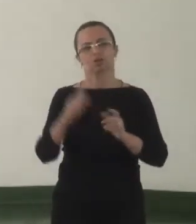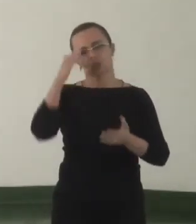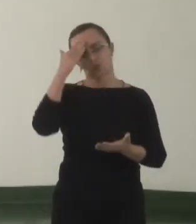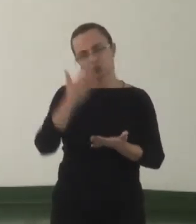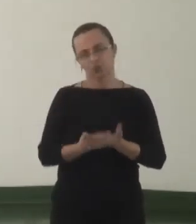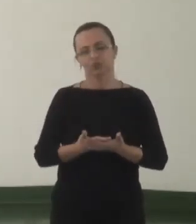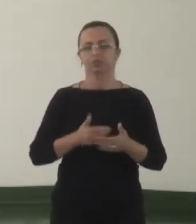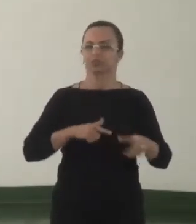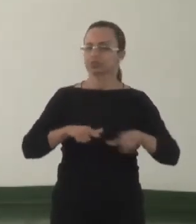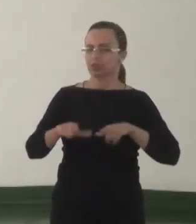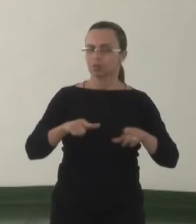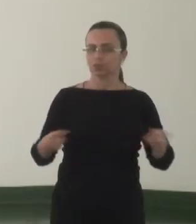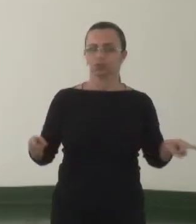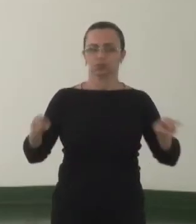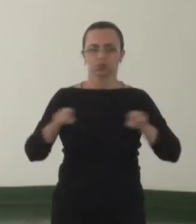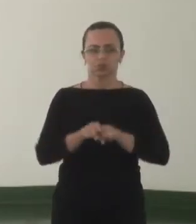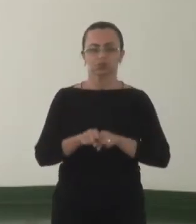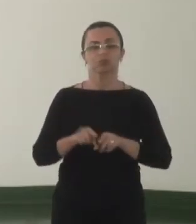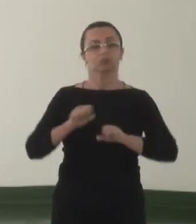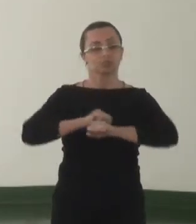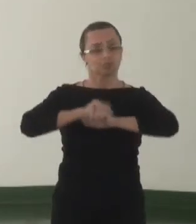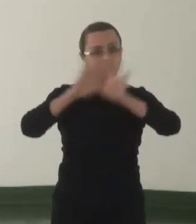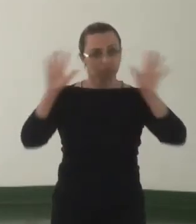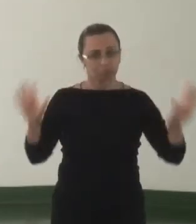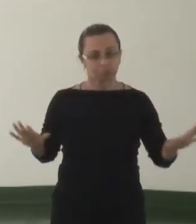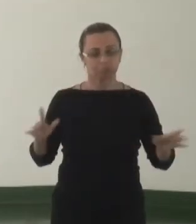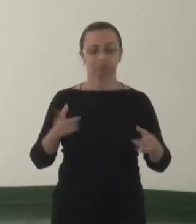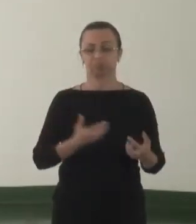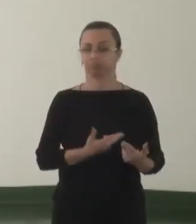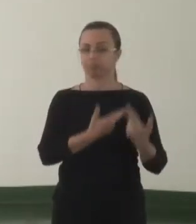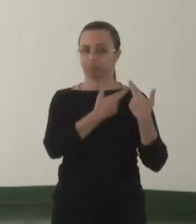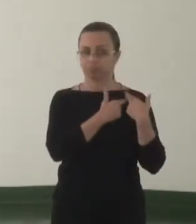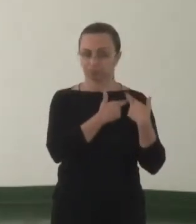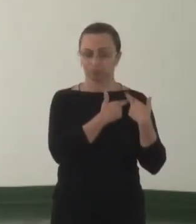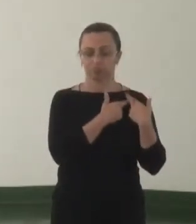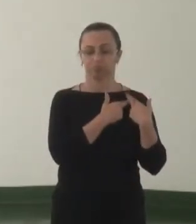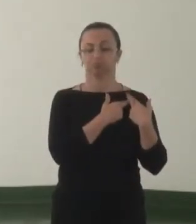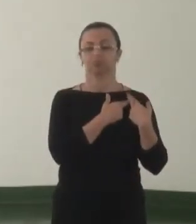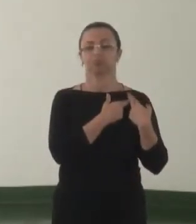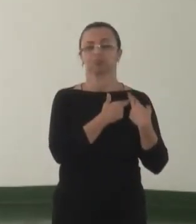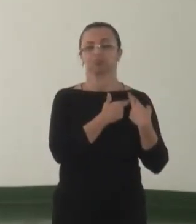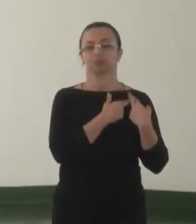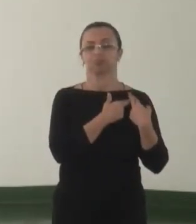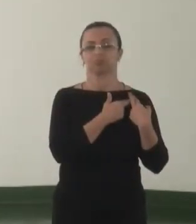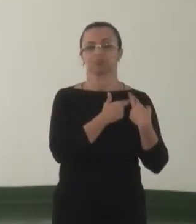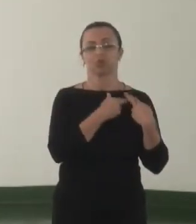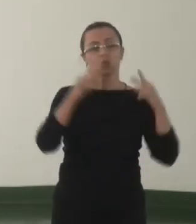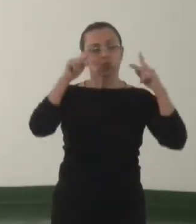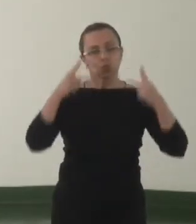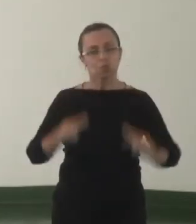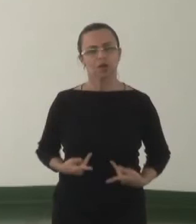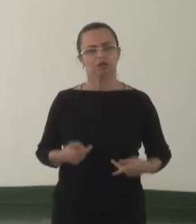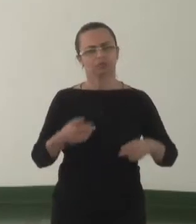trabalho em parceria, transparência, responsabilidade, humanização.